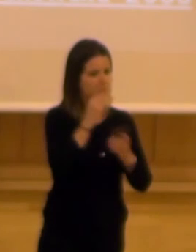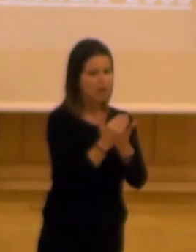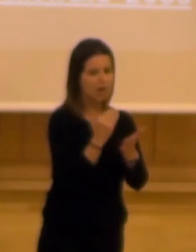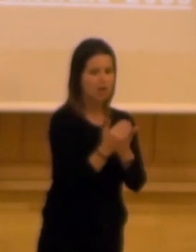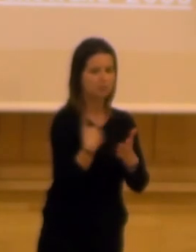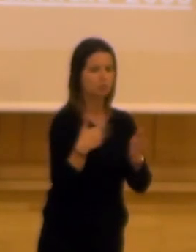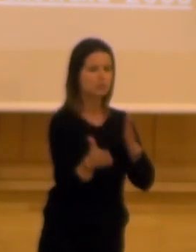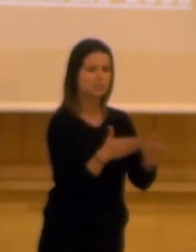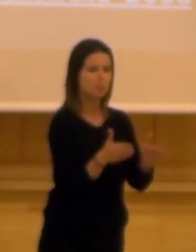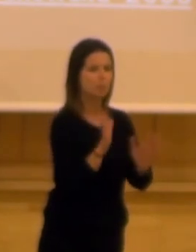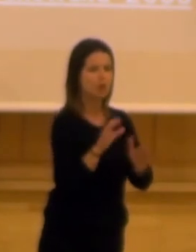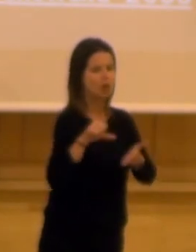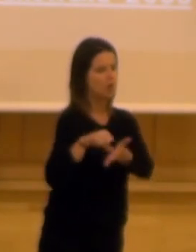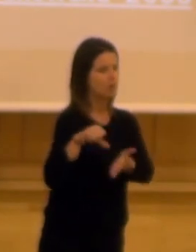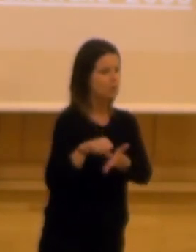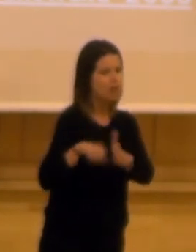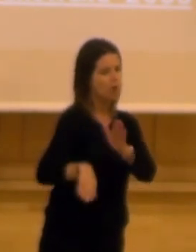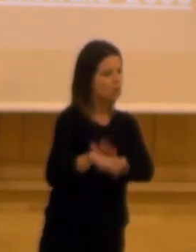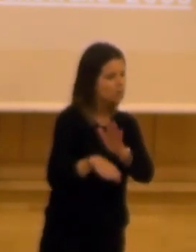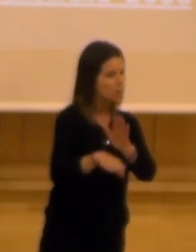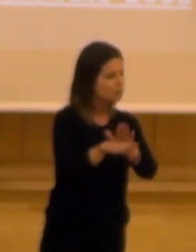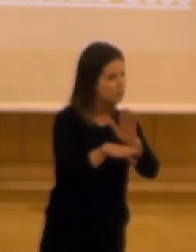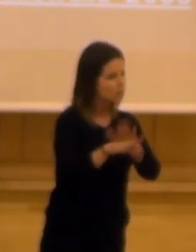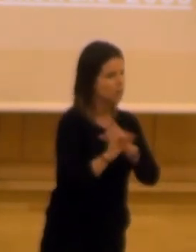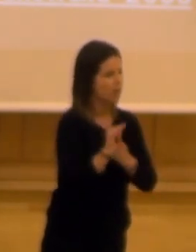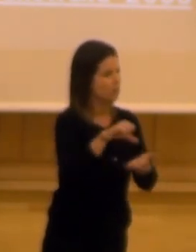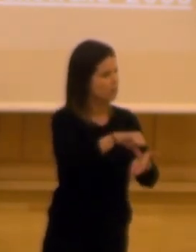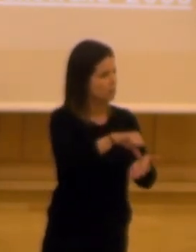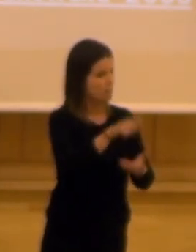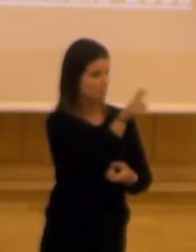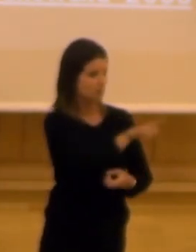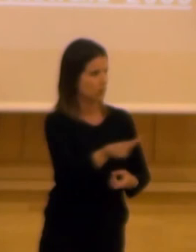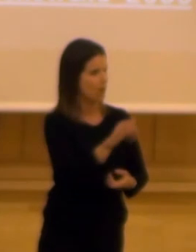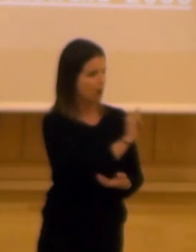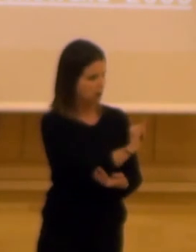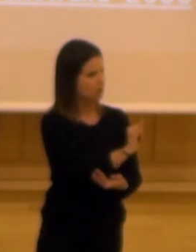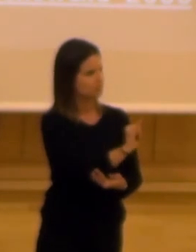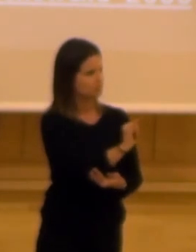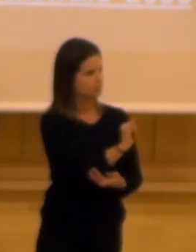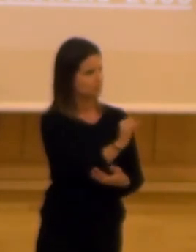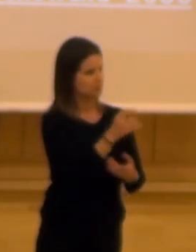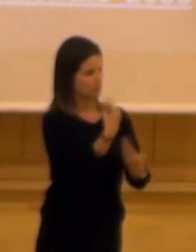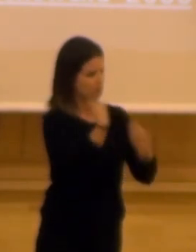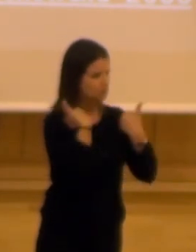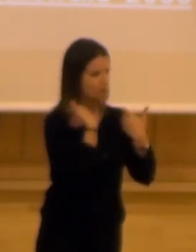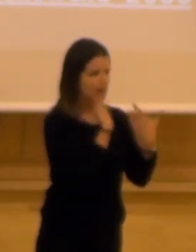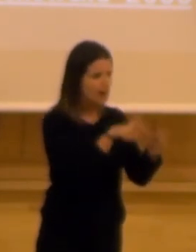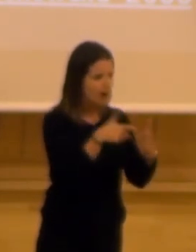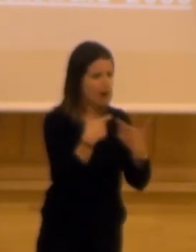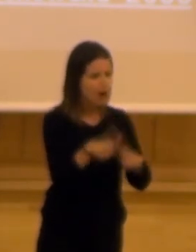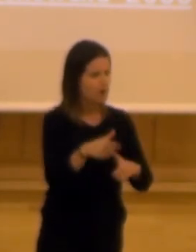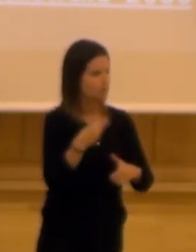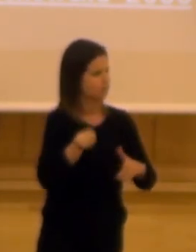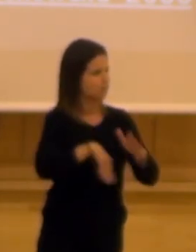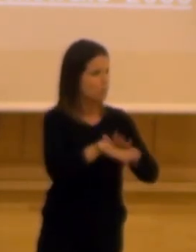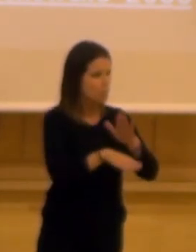tiempecito pero la ciudad se queda y el pulso de la ciudad sigue existiendo y quienes estáis al frente de la área o en la área vayan